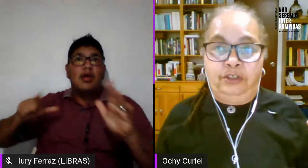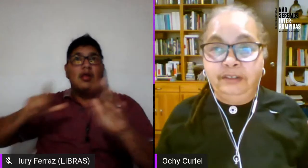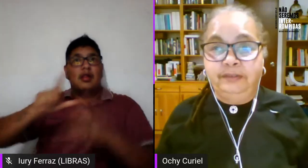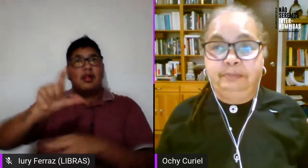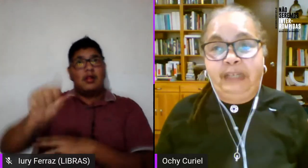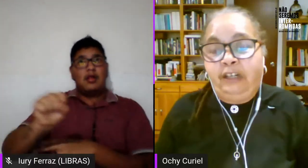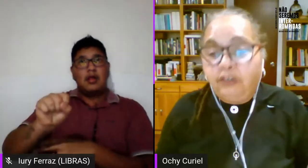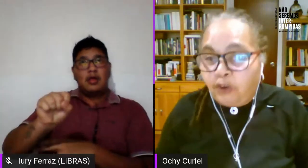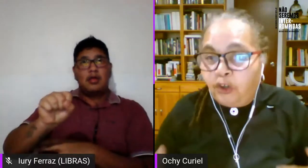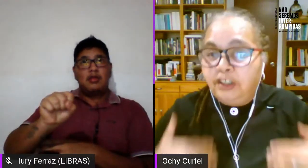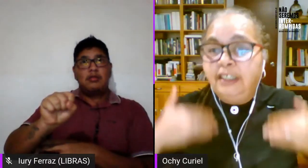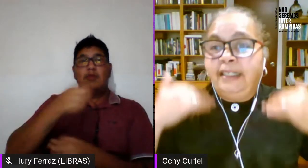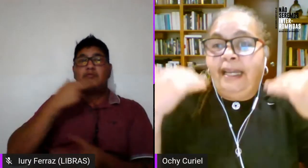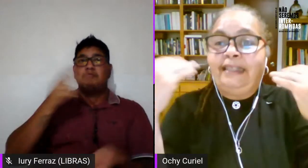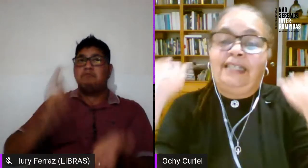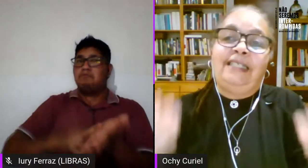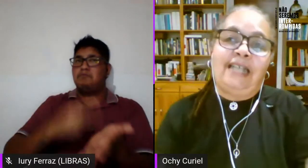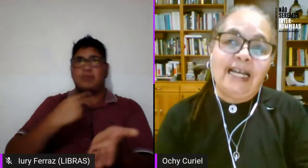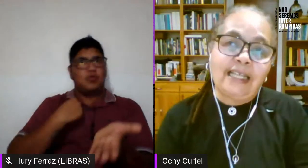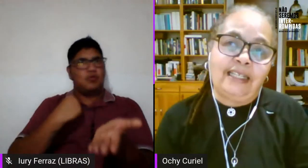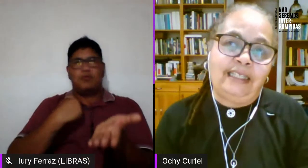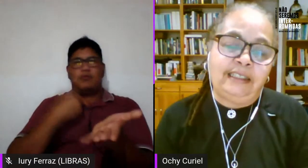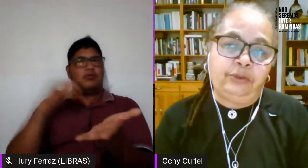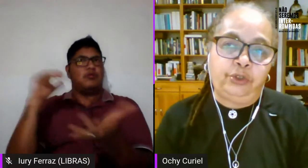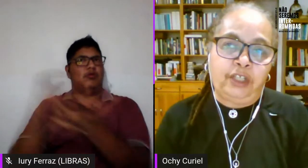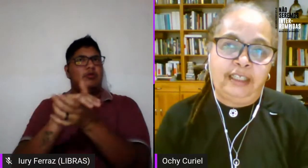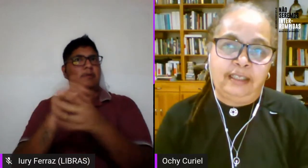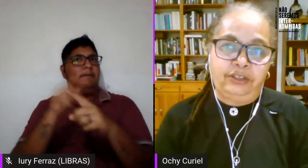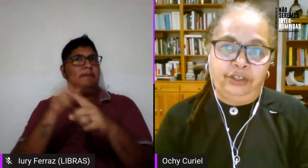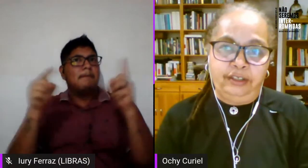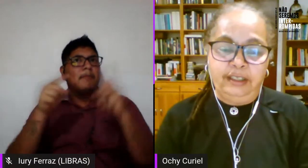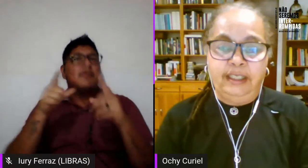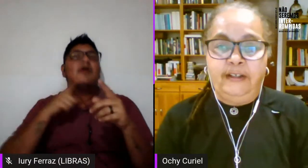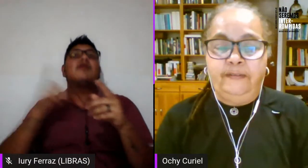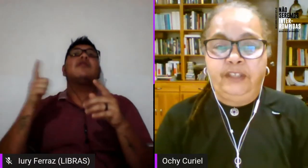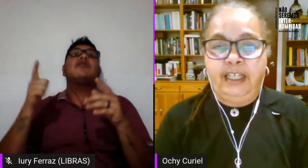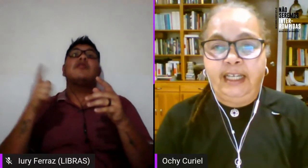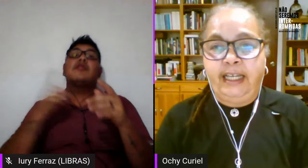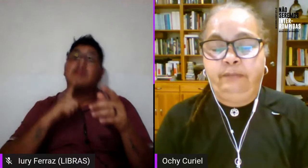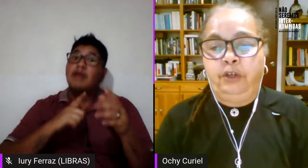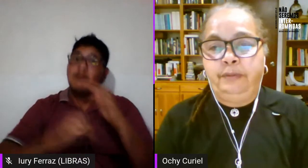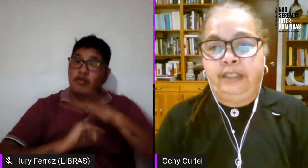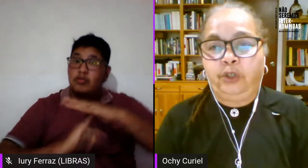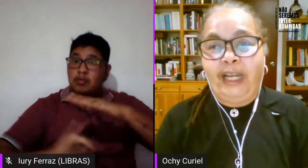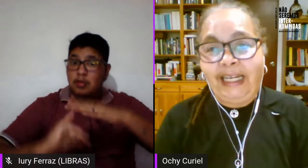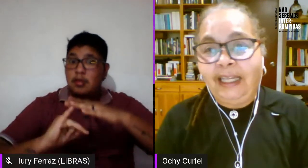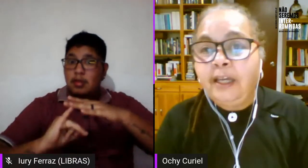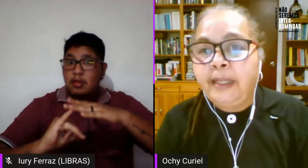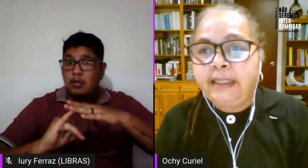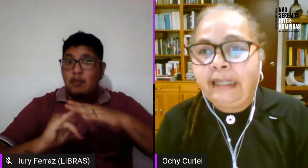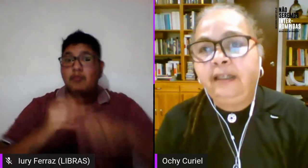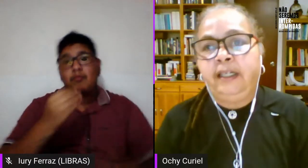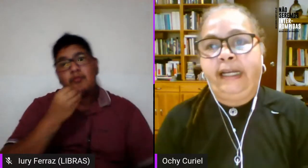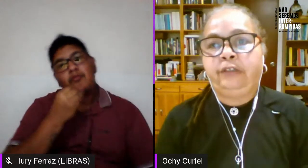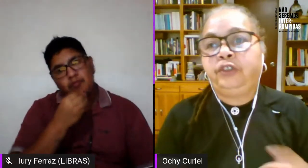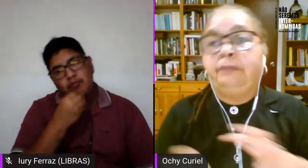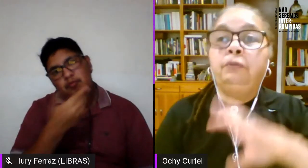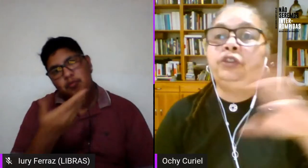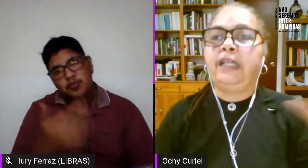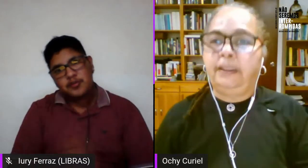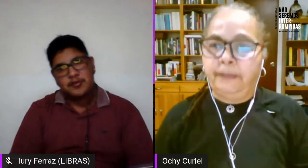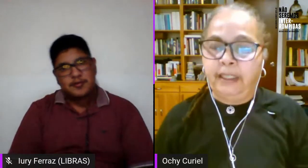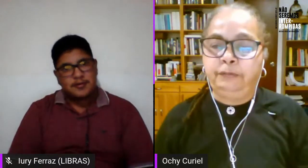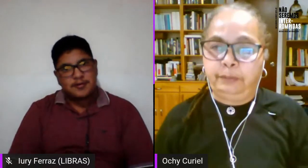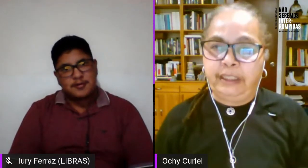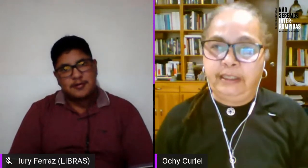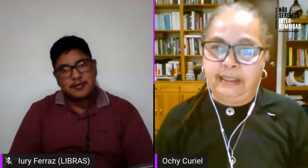el matrimonio pero con esta llegada de la institucionalización del movimiento LGBT entonces